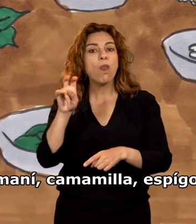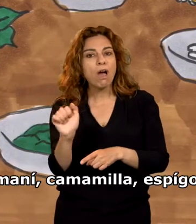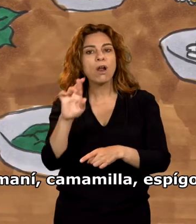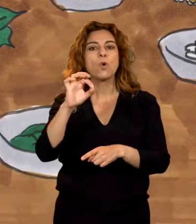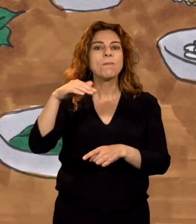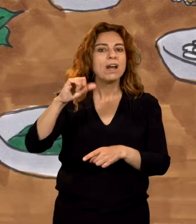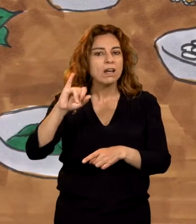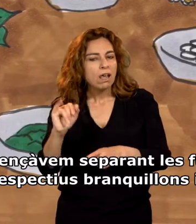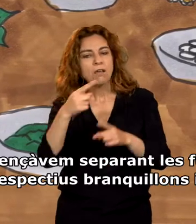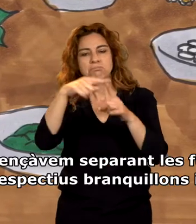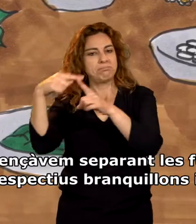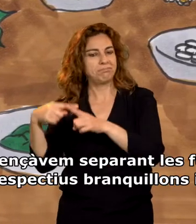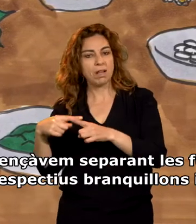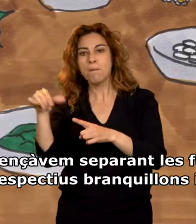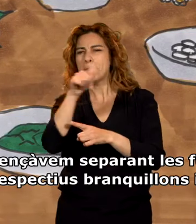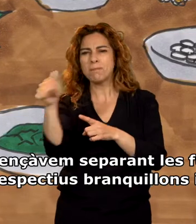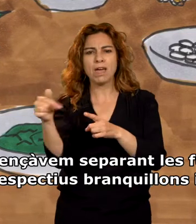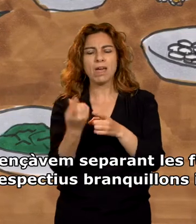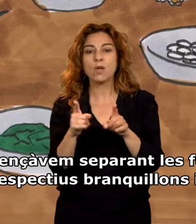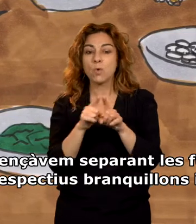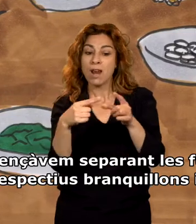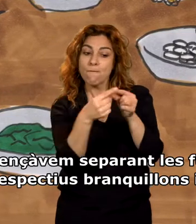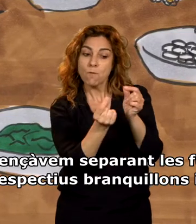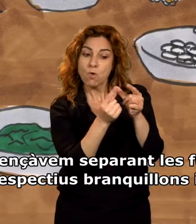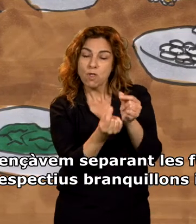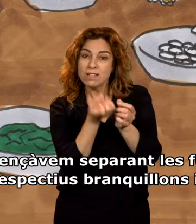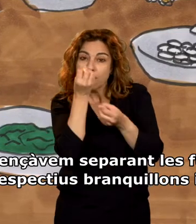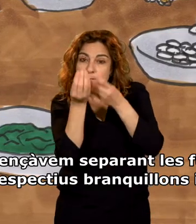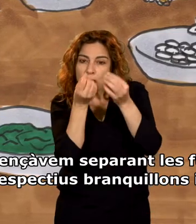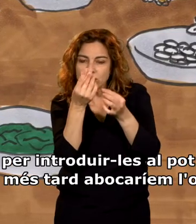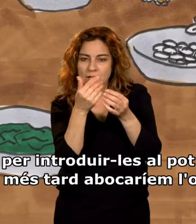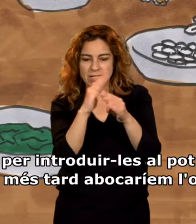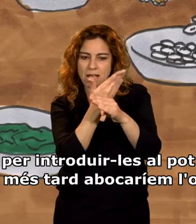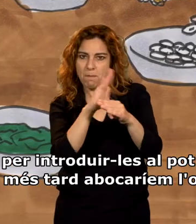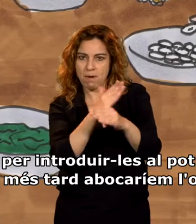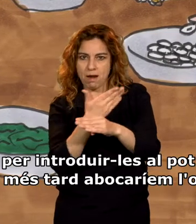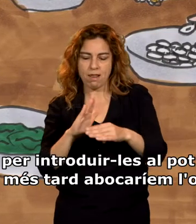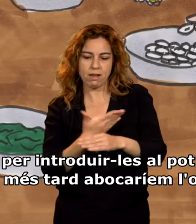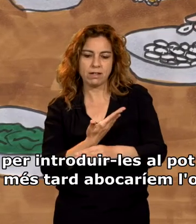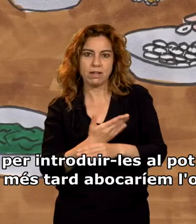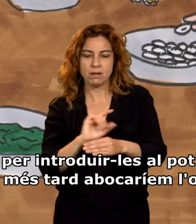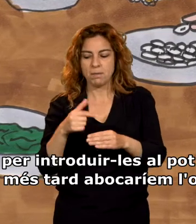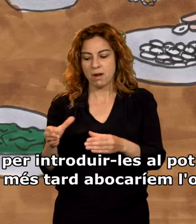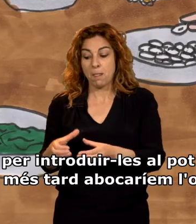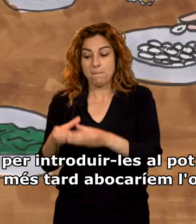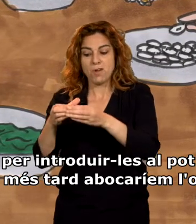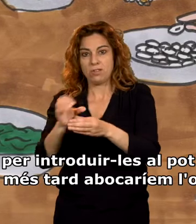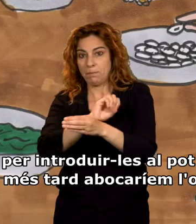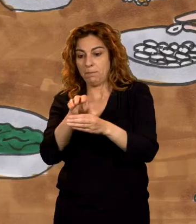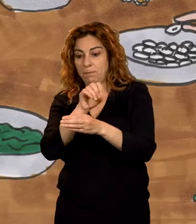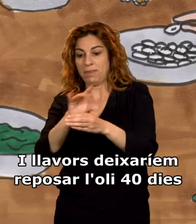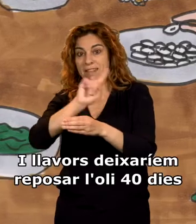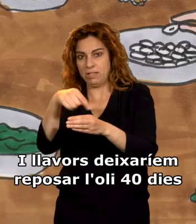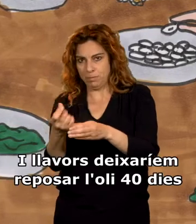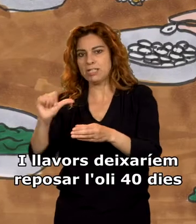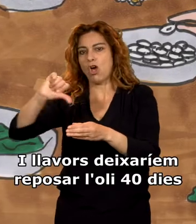espígol... Començàvem separant les fulles dels respectius branquillons i tiges per introduir-les al pot on més tard abocaríem l'oli.